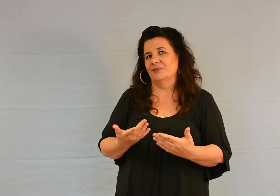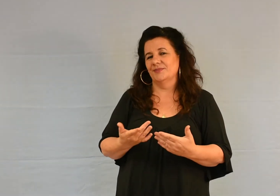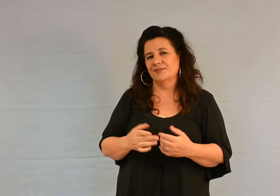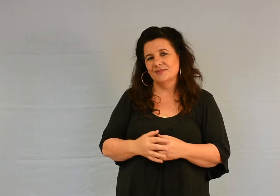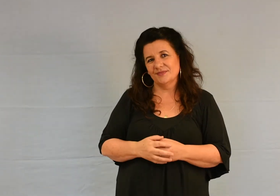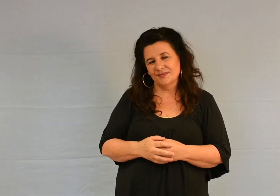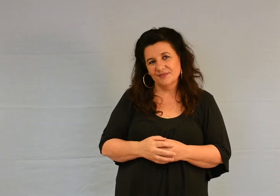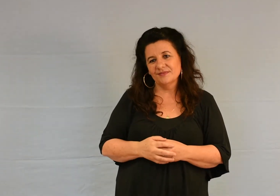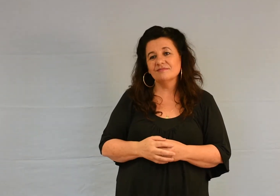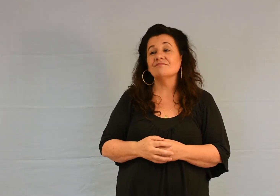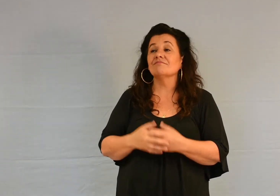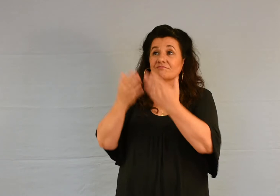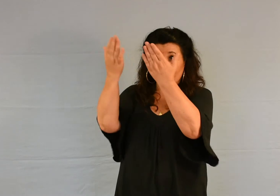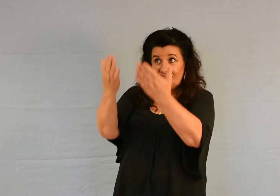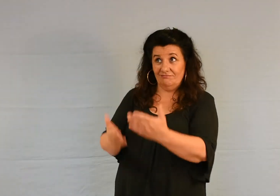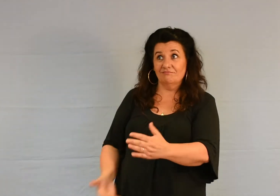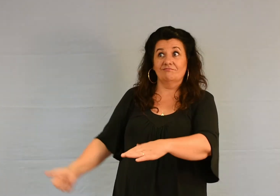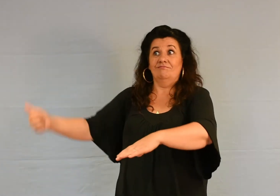C'est bien le grand prêtre qu'il nous fallait.